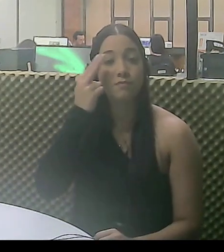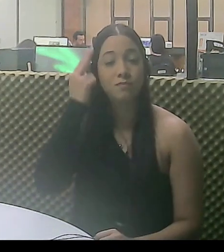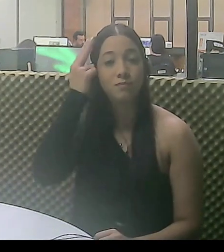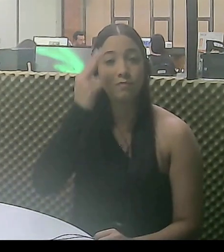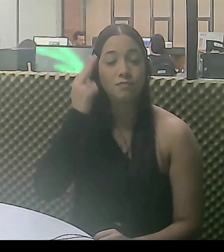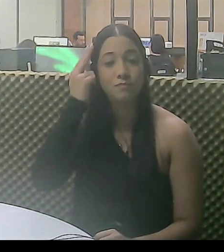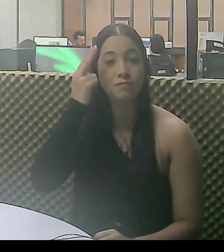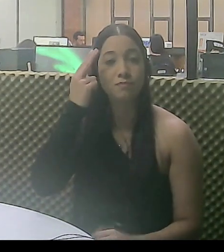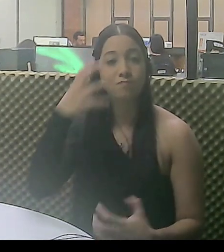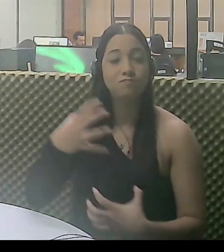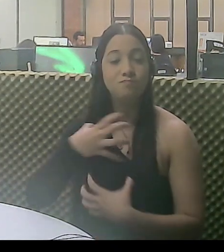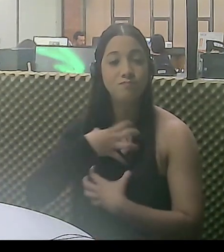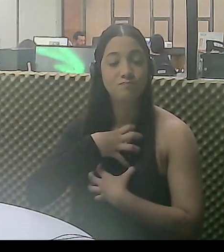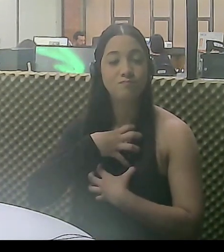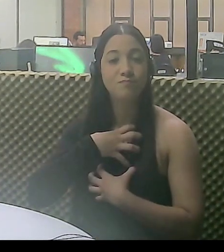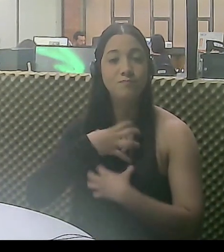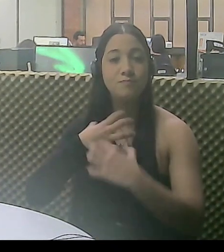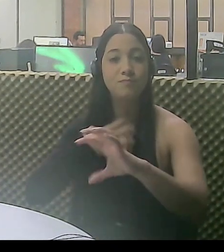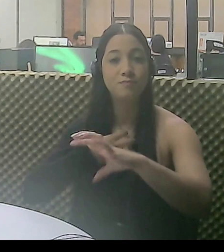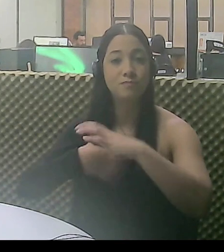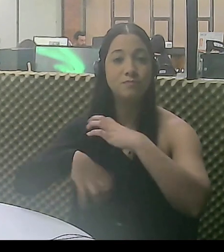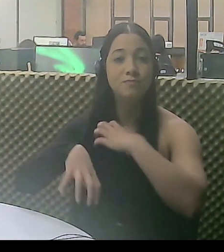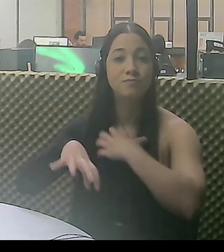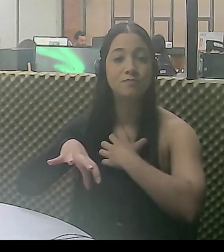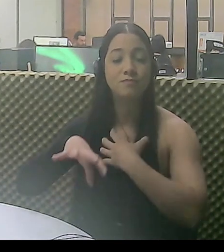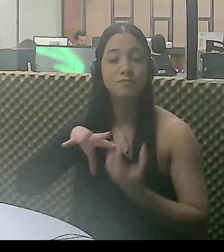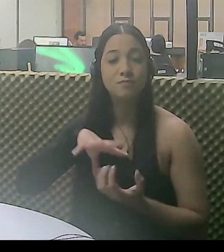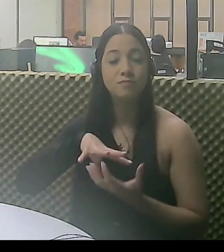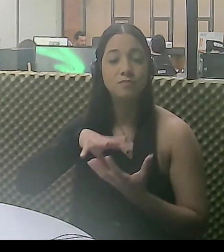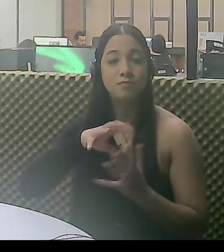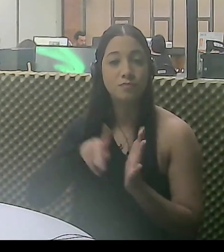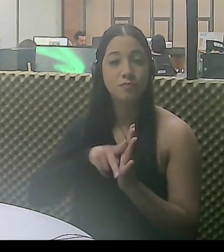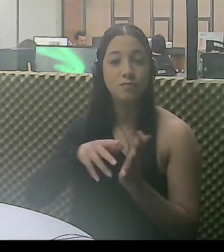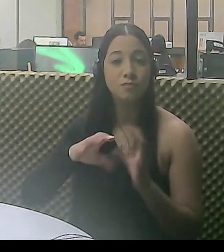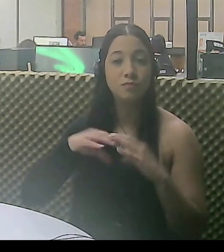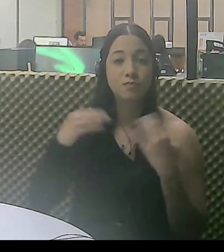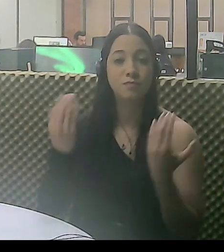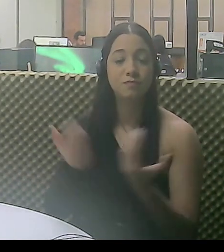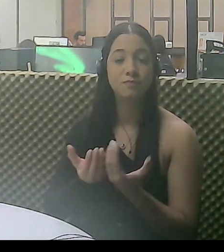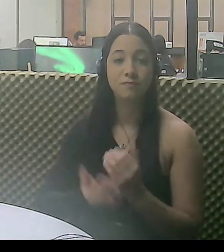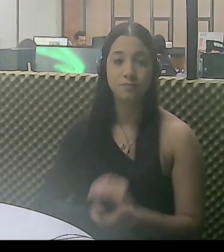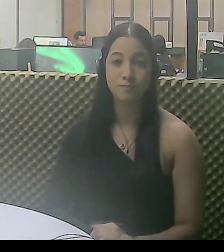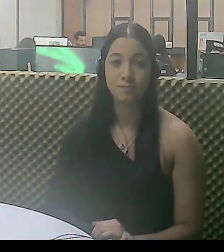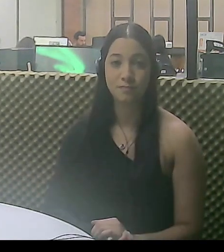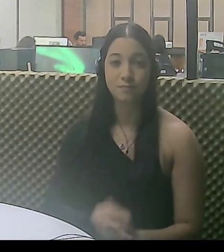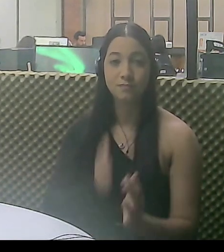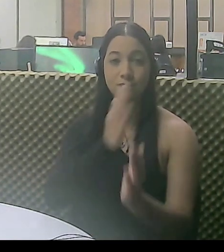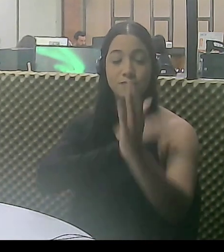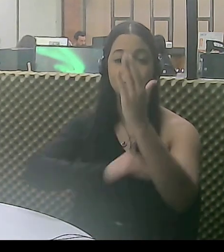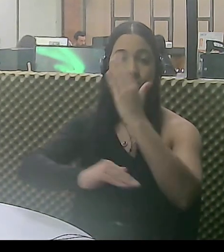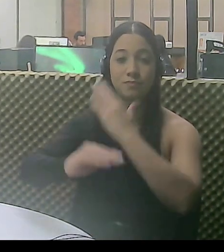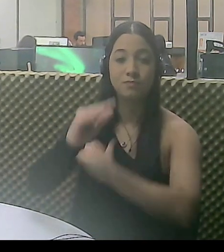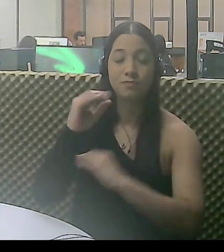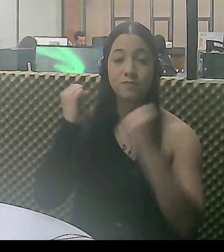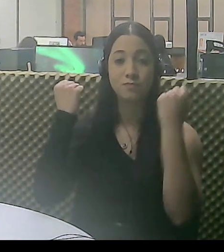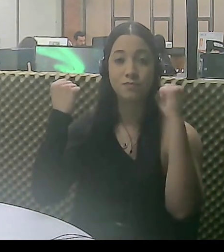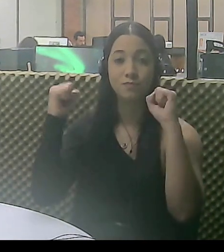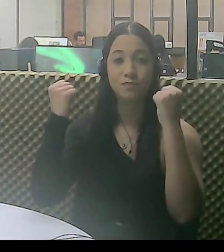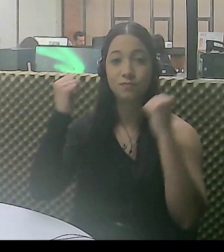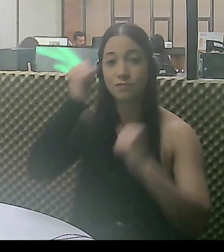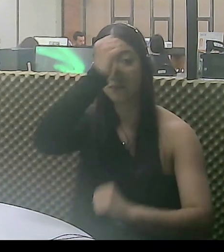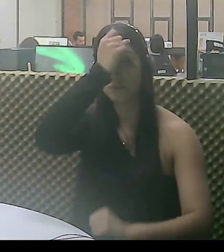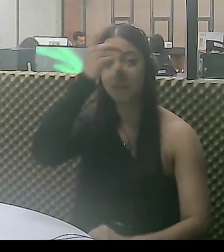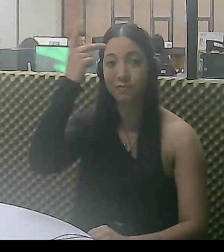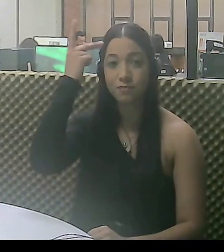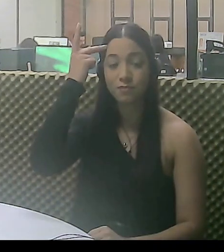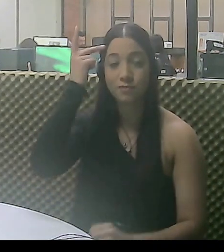no sentido dos sentimentos, no sentido do espírito comunitário. Paratletas de alterofilismo da Prefeitura e